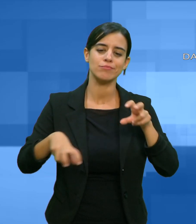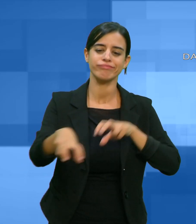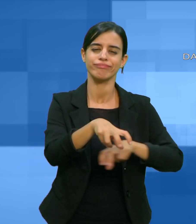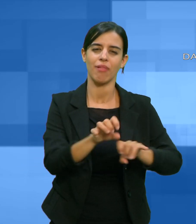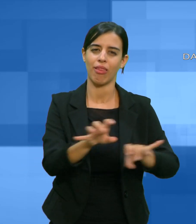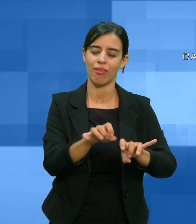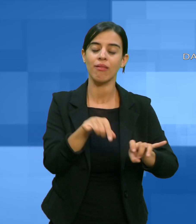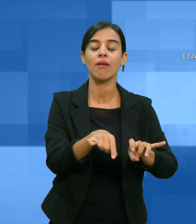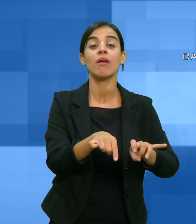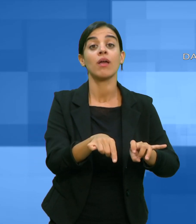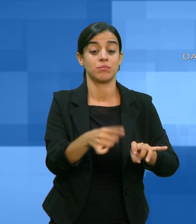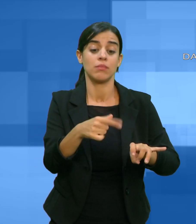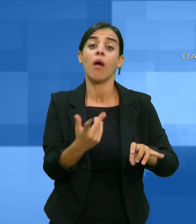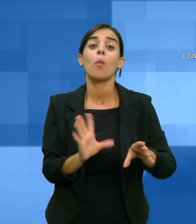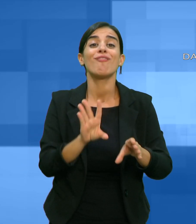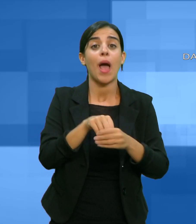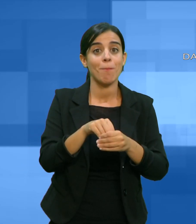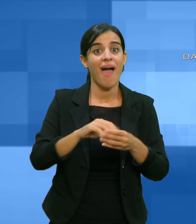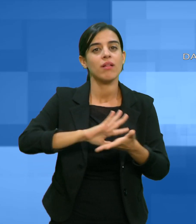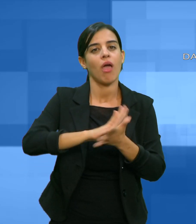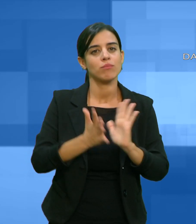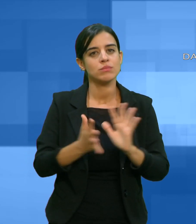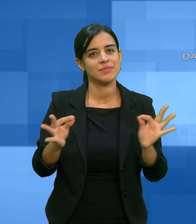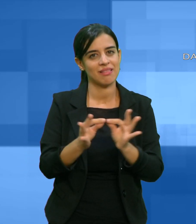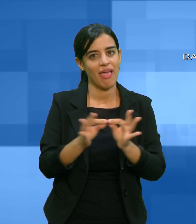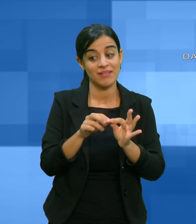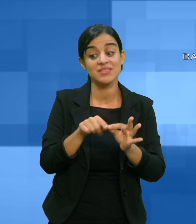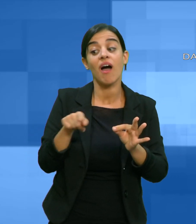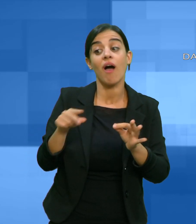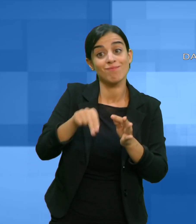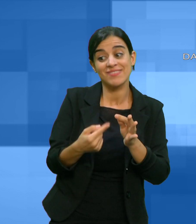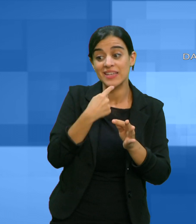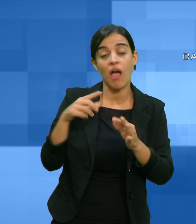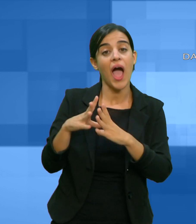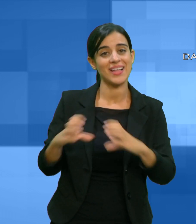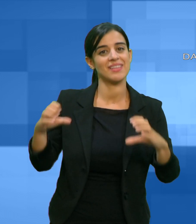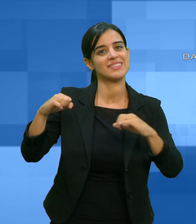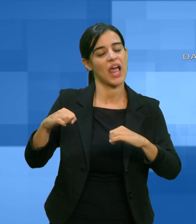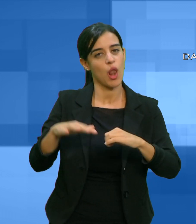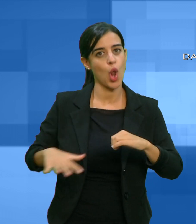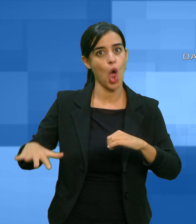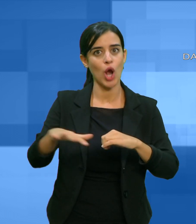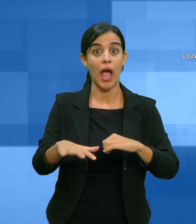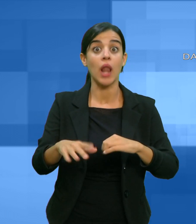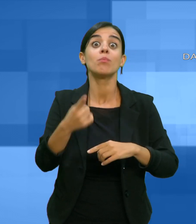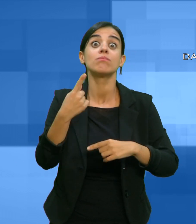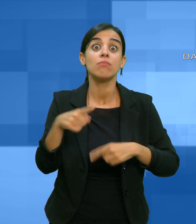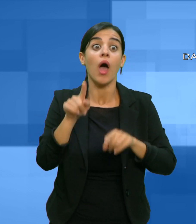locale per incentivare le adozioni dei canili afferma il sindaco Massimiliano